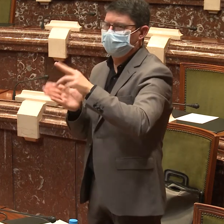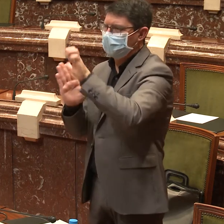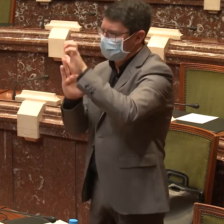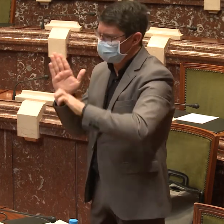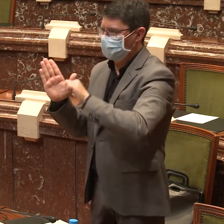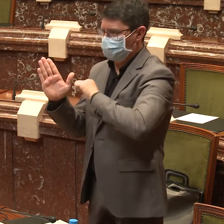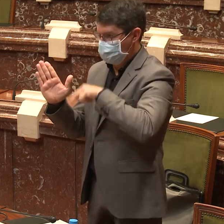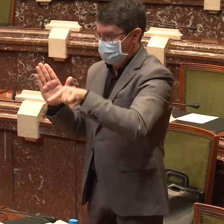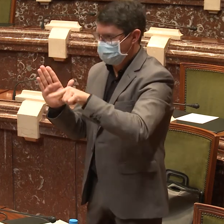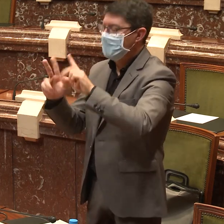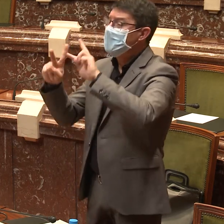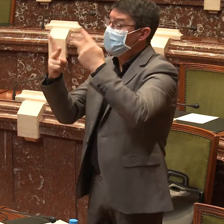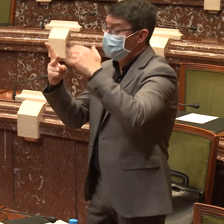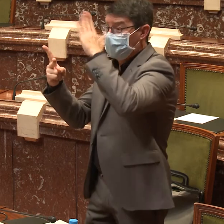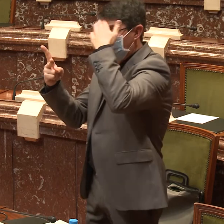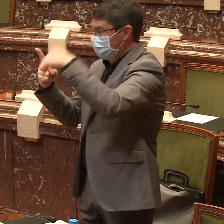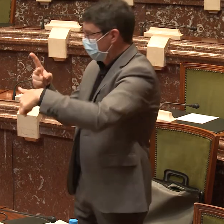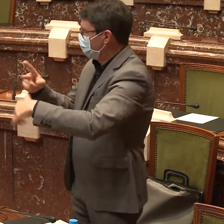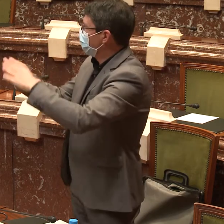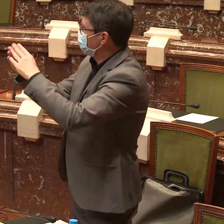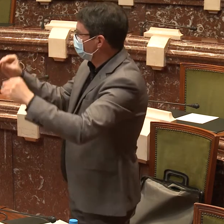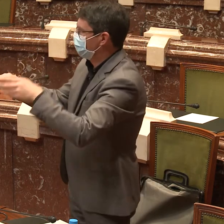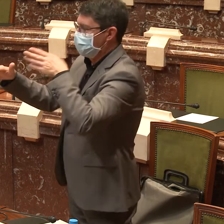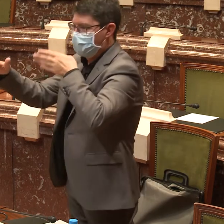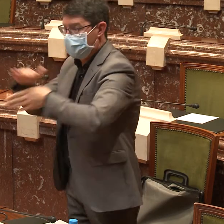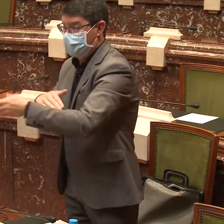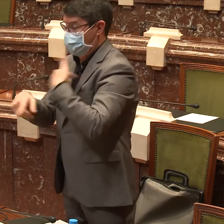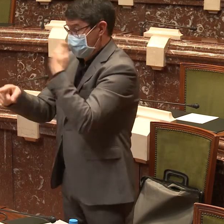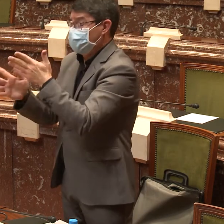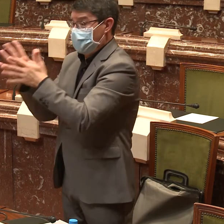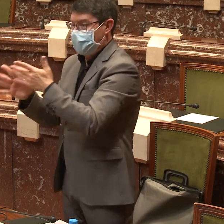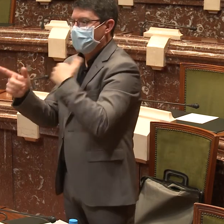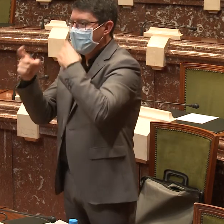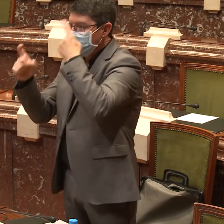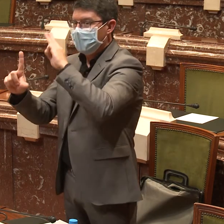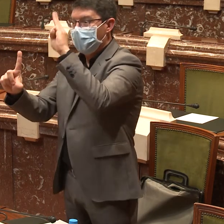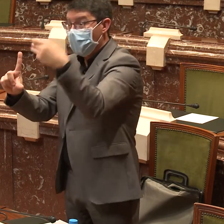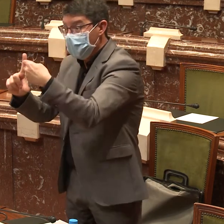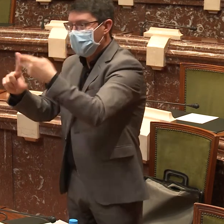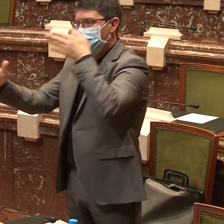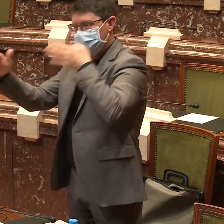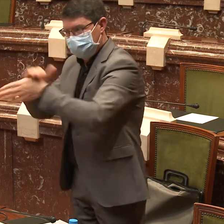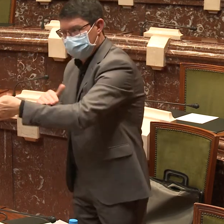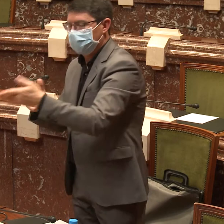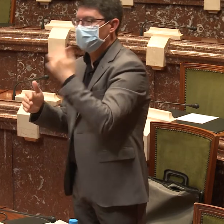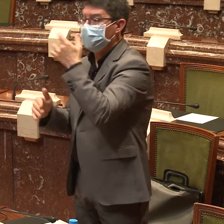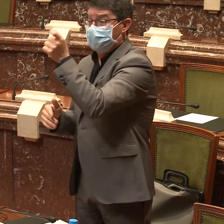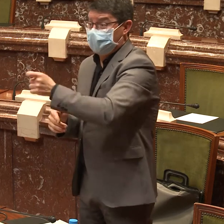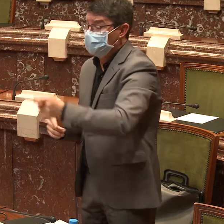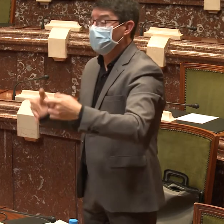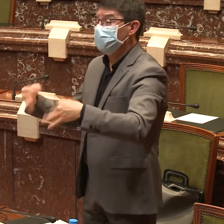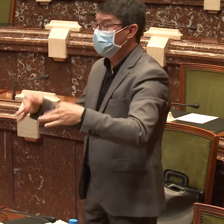intentar venir a proponer las nuevas cuestiones que tengamos y las necesidades que se nos hayan planteado.